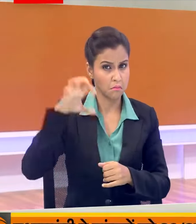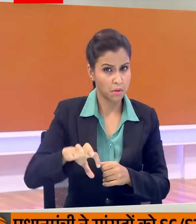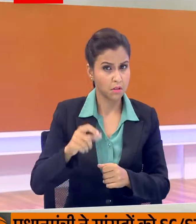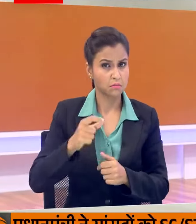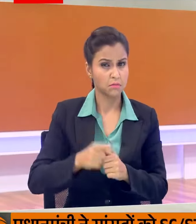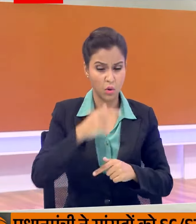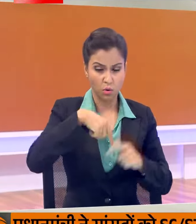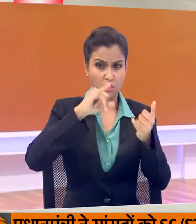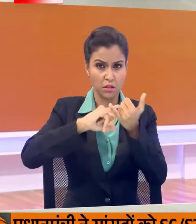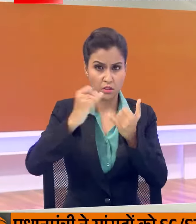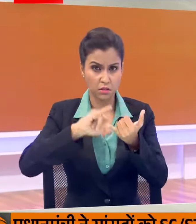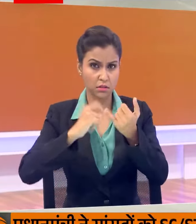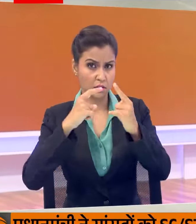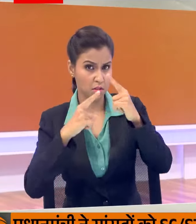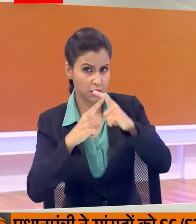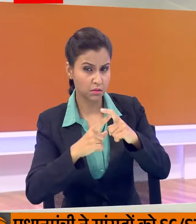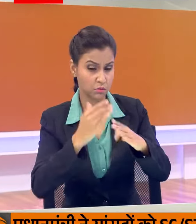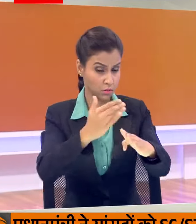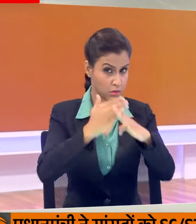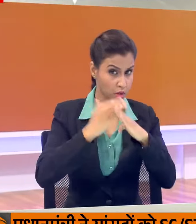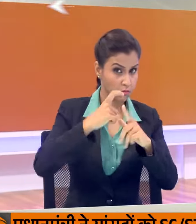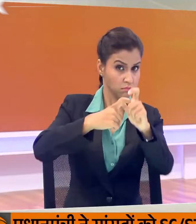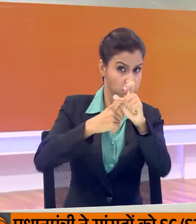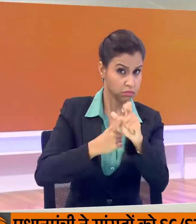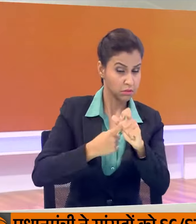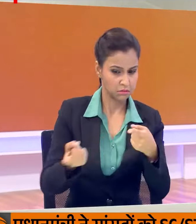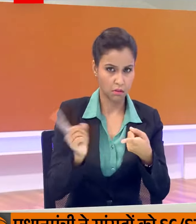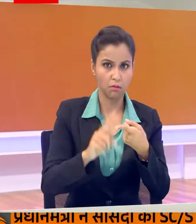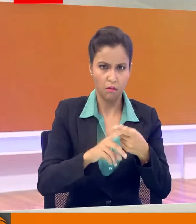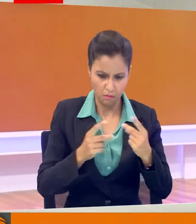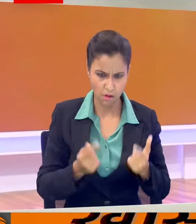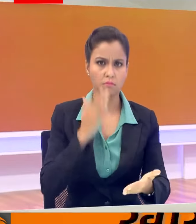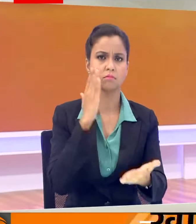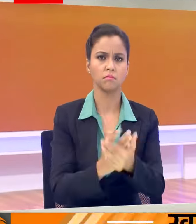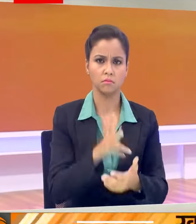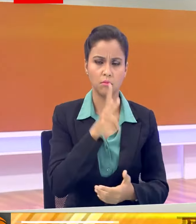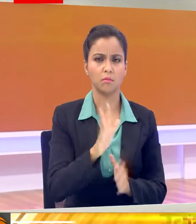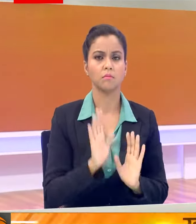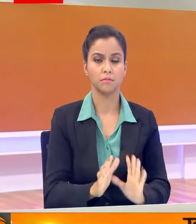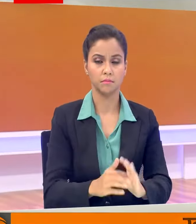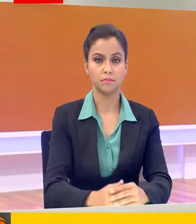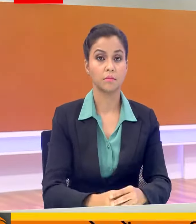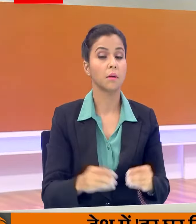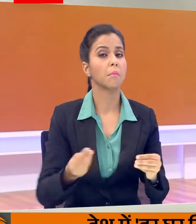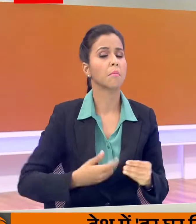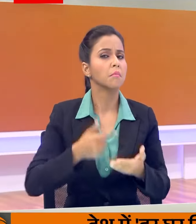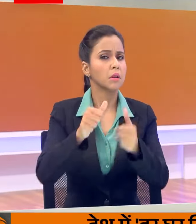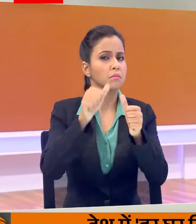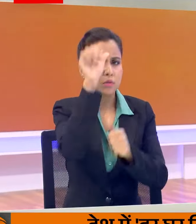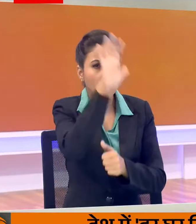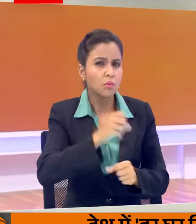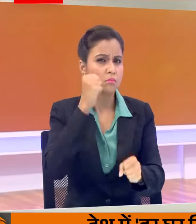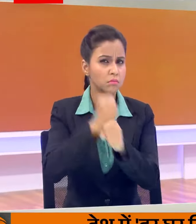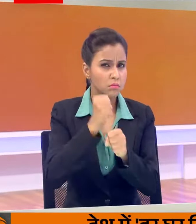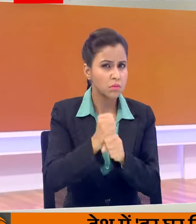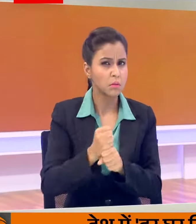अल्पसंखिकों की सुरक्षा सुनिश्चित करने और ऐसी घटनाओं पर ततकाल रोक लगाने की बांग की है बयान में भारत सरकार से भी